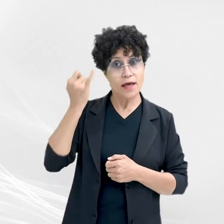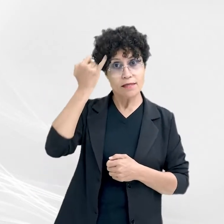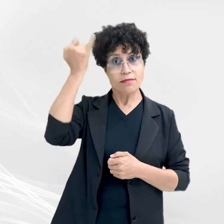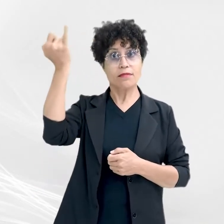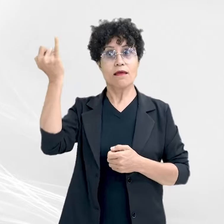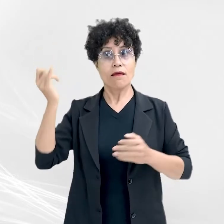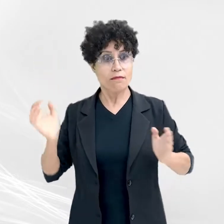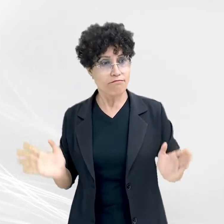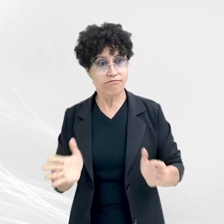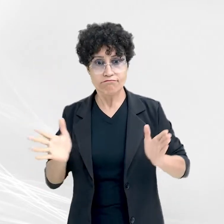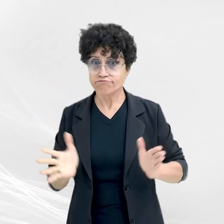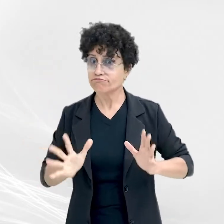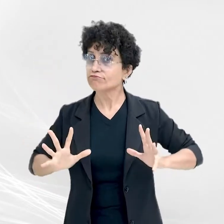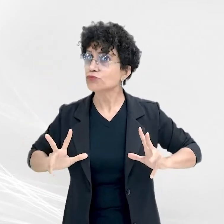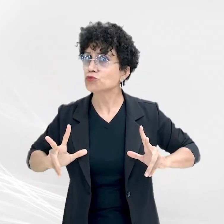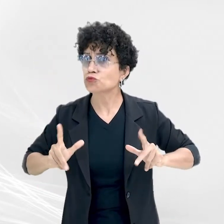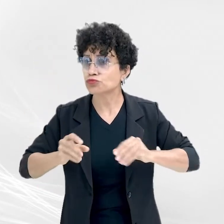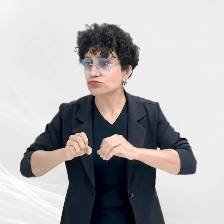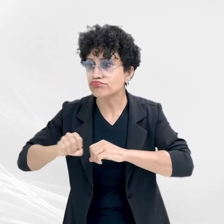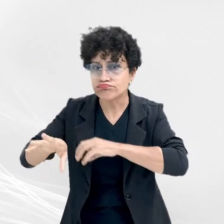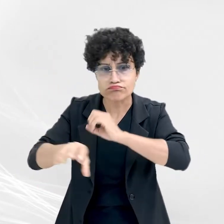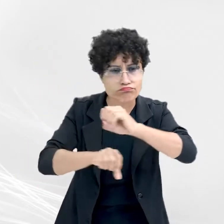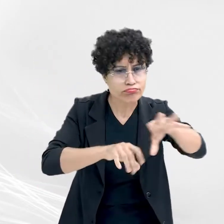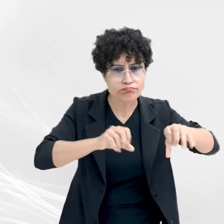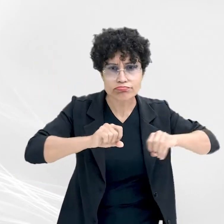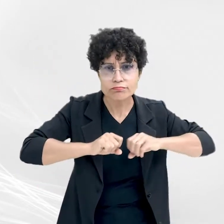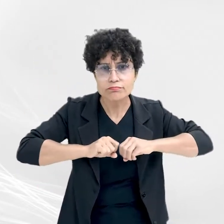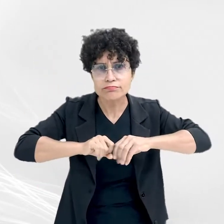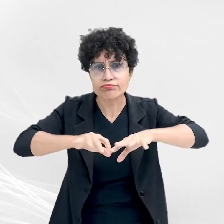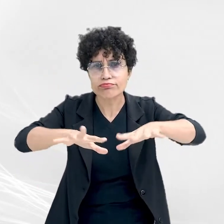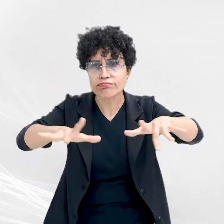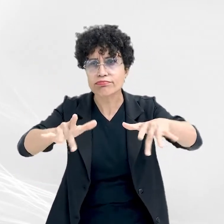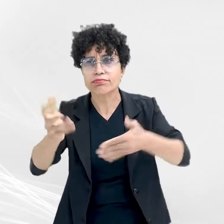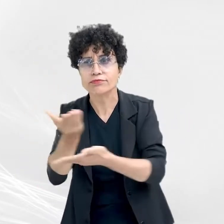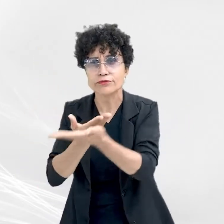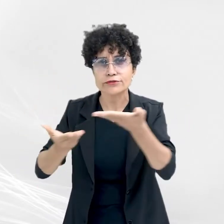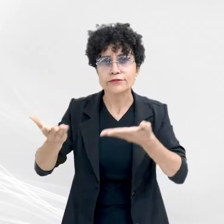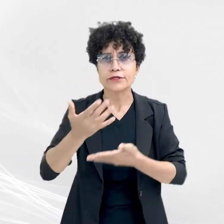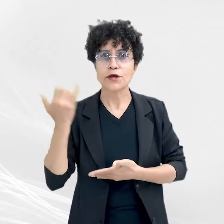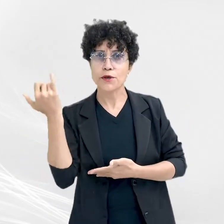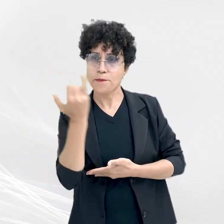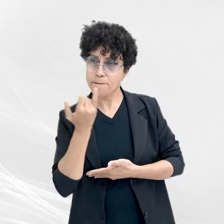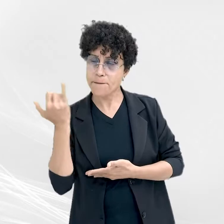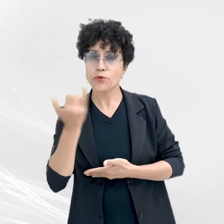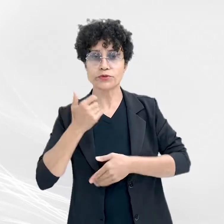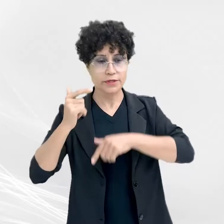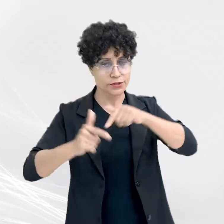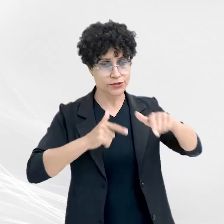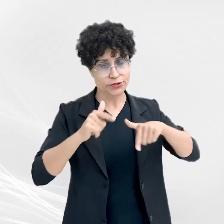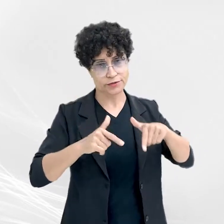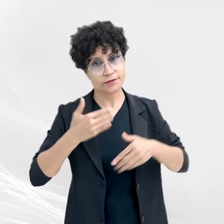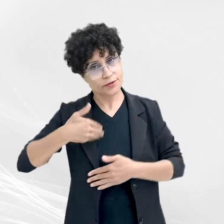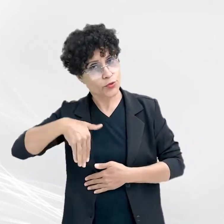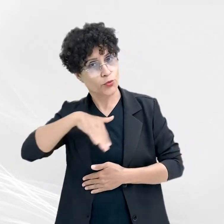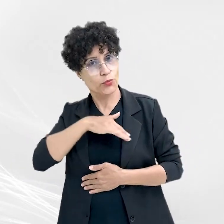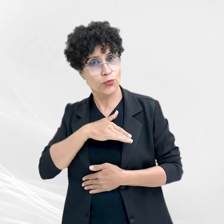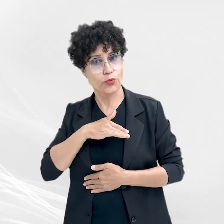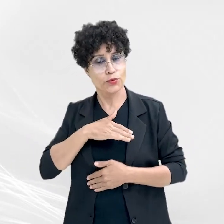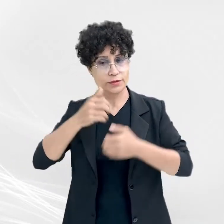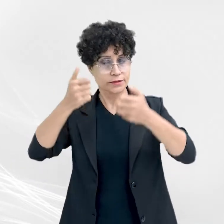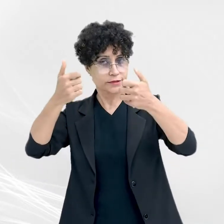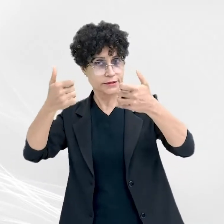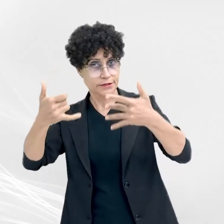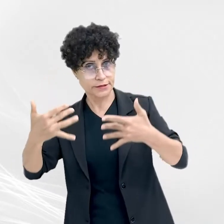iniciativas e tudo o que foi compartilhado será de grande importância em nossa atuação. Fecha aspas.